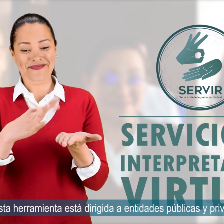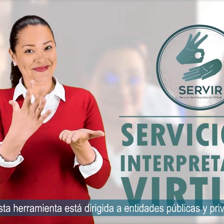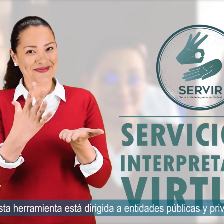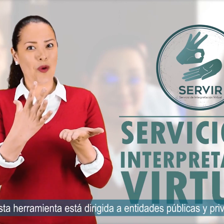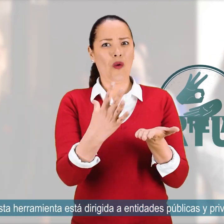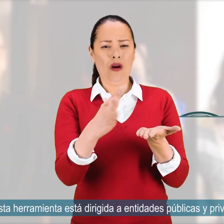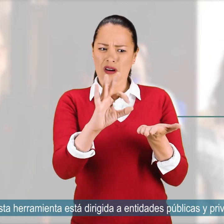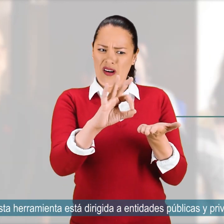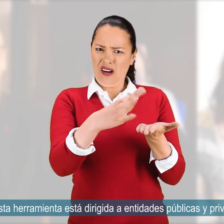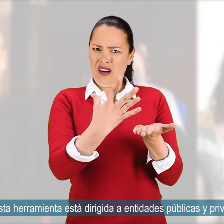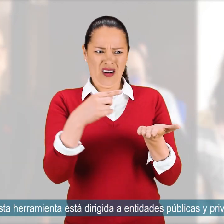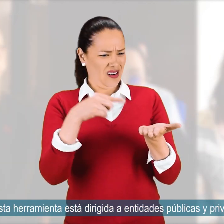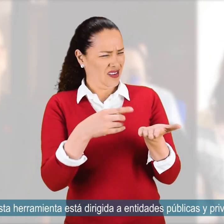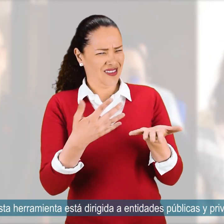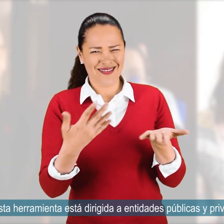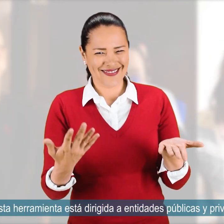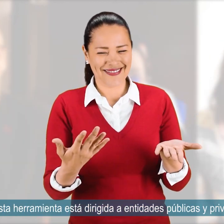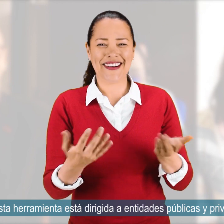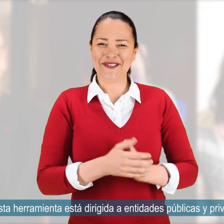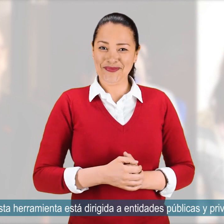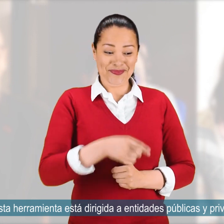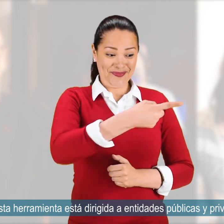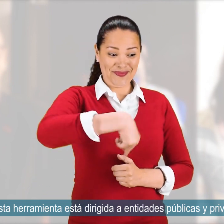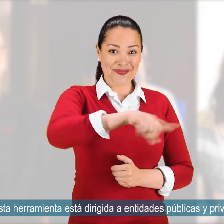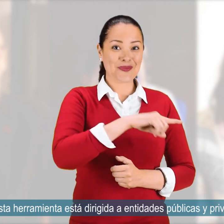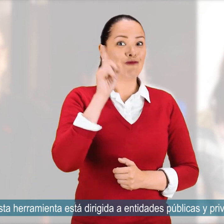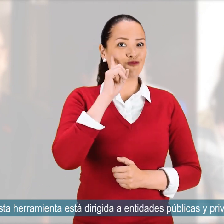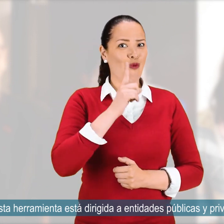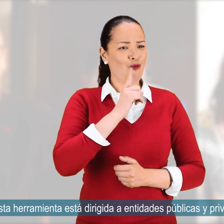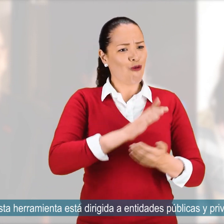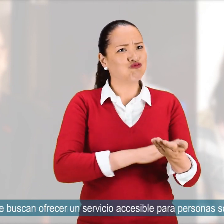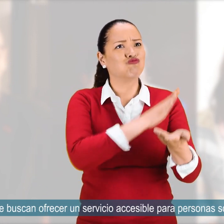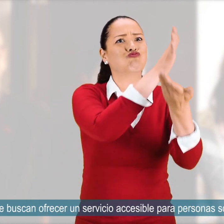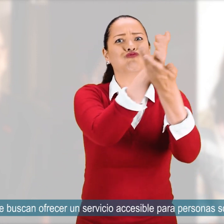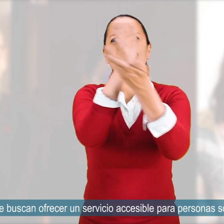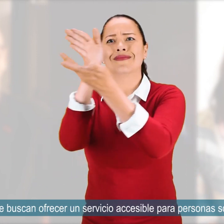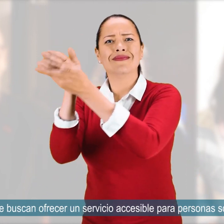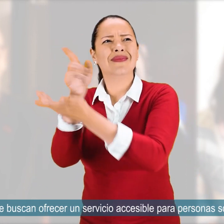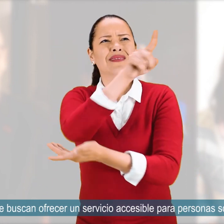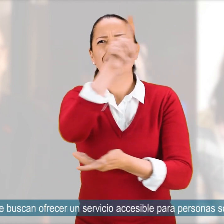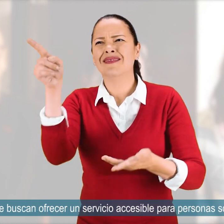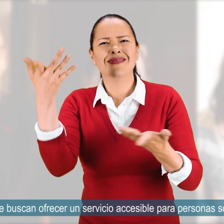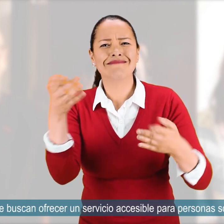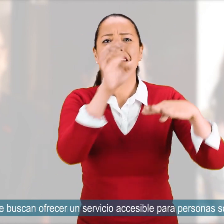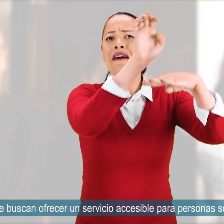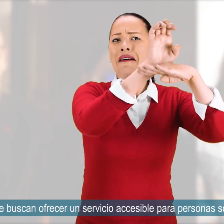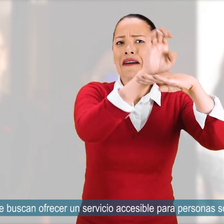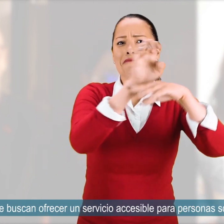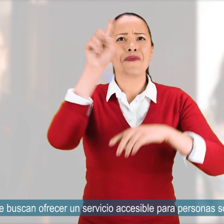Esta herramienta está dirigida a entidades públicas y privadas que buscan ofrecer un servicio accesible para